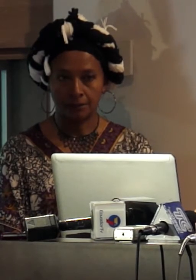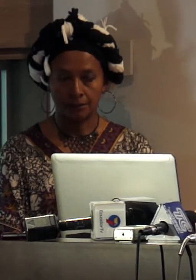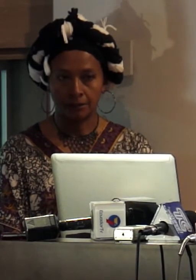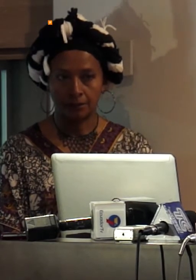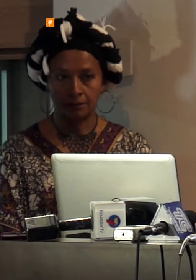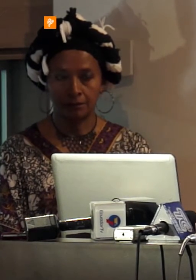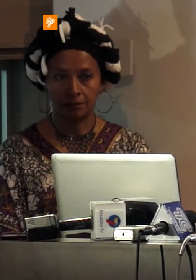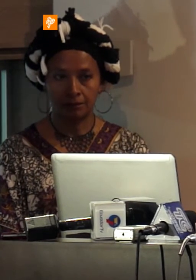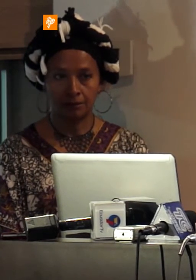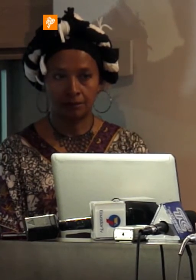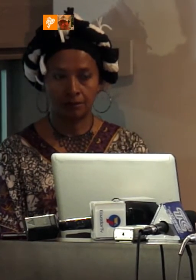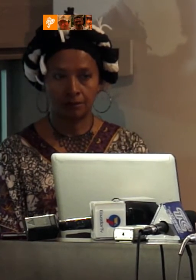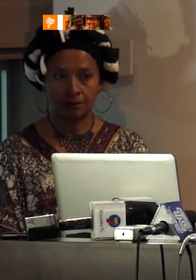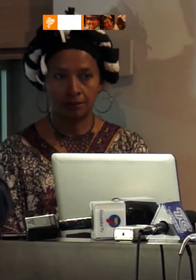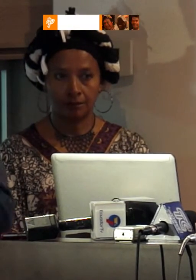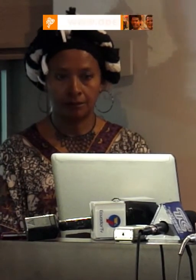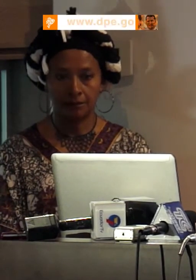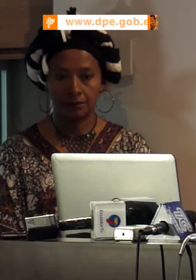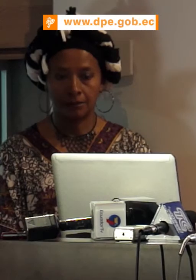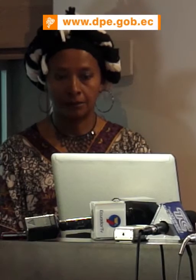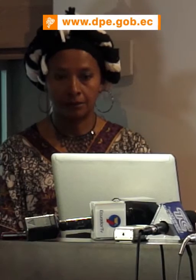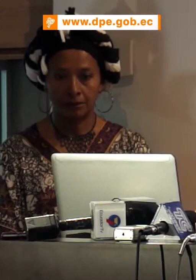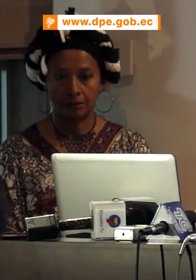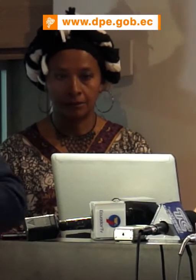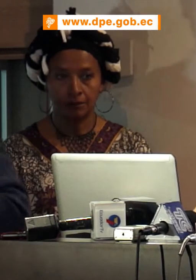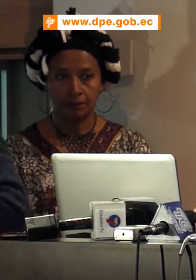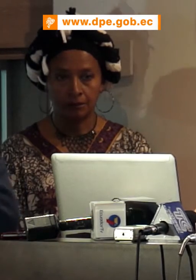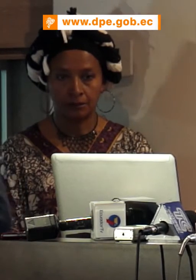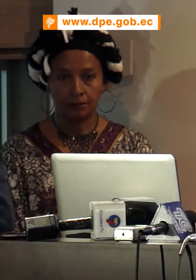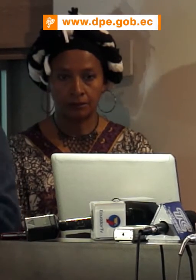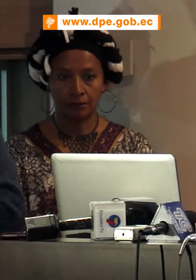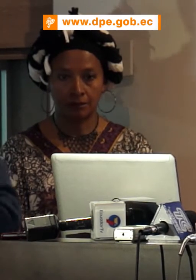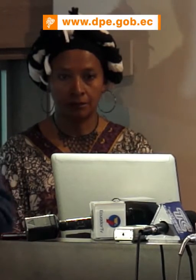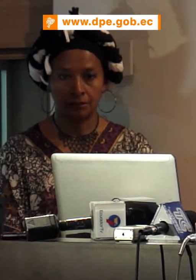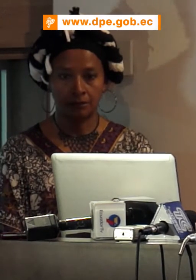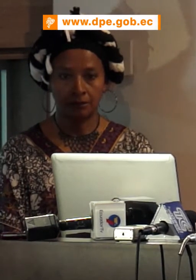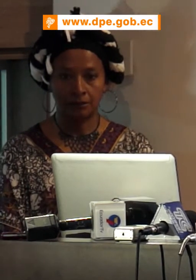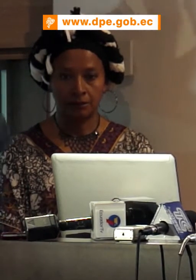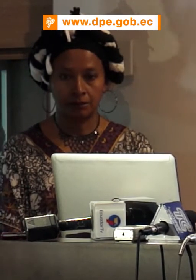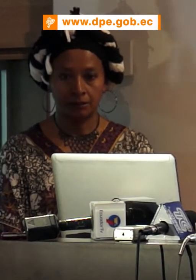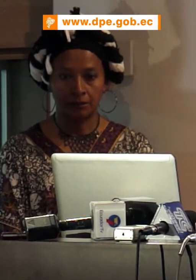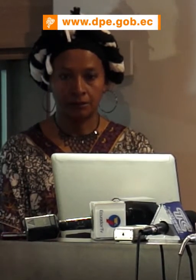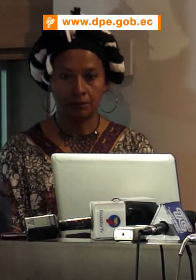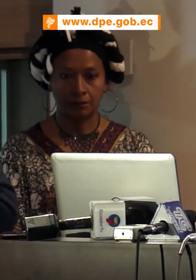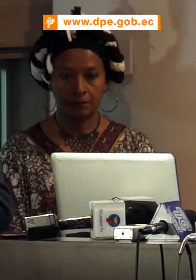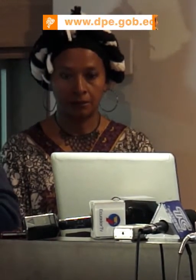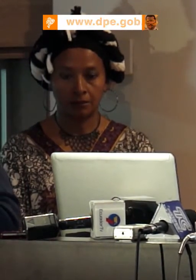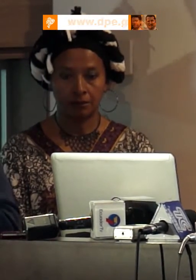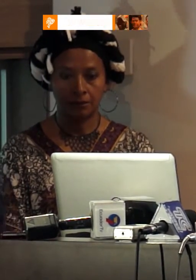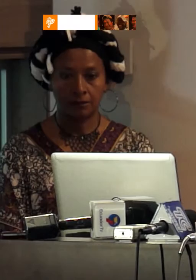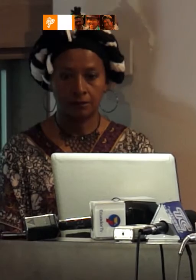el 50% de la franja infantil estos programas de farándula no siempre lo vamos a ver más adelante